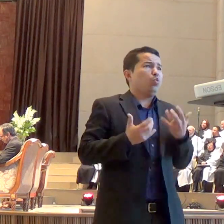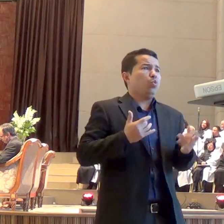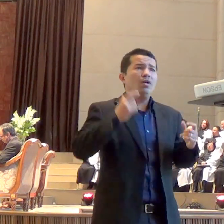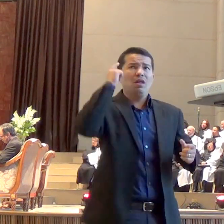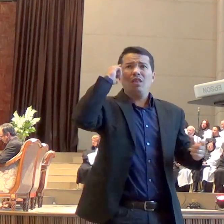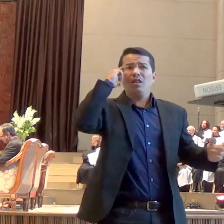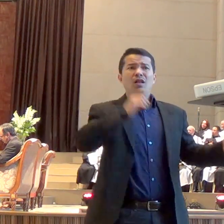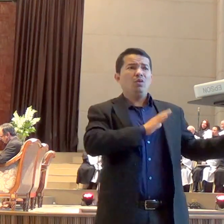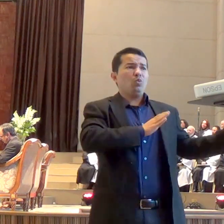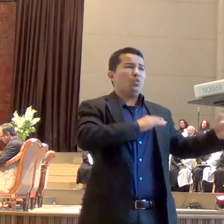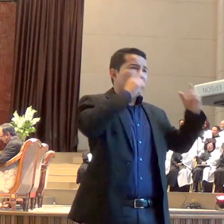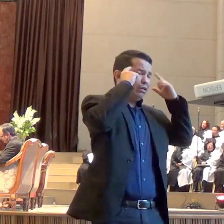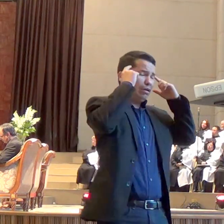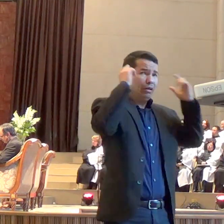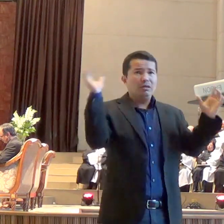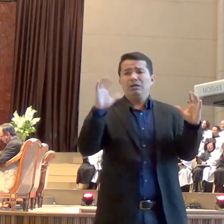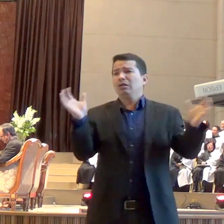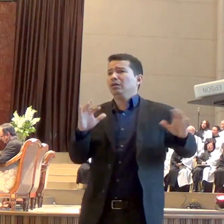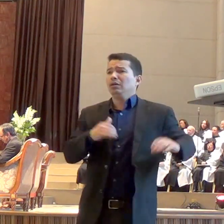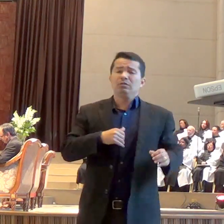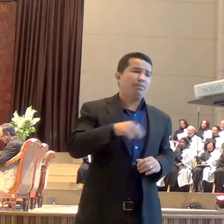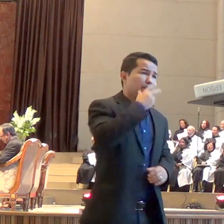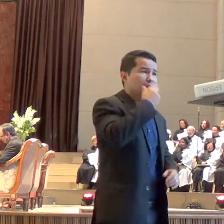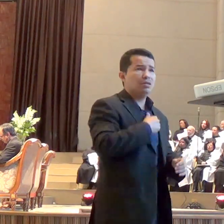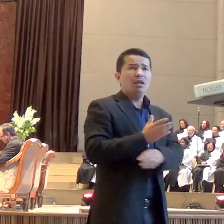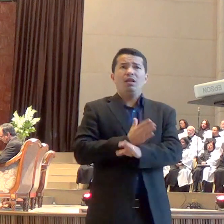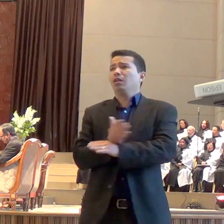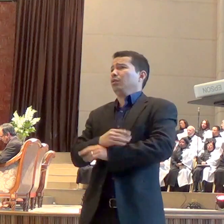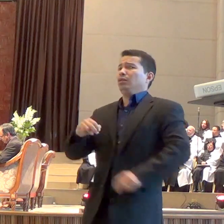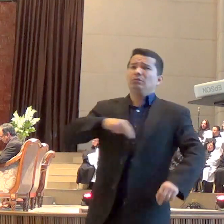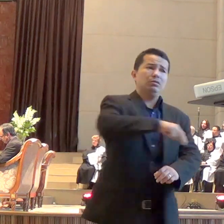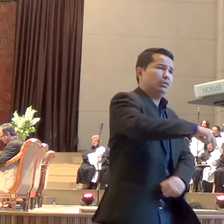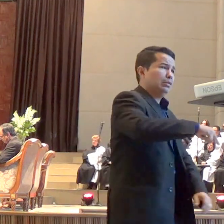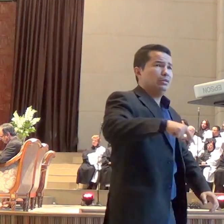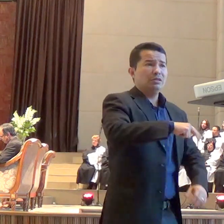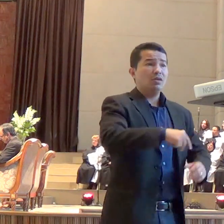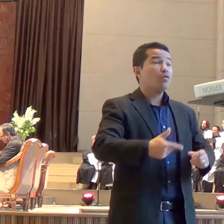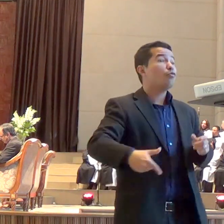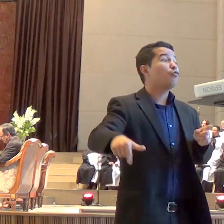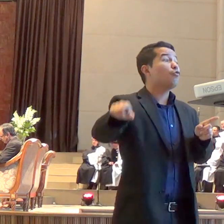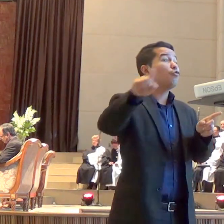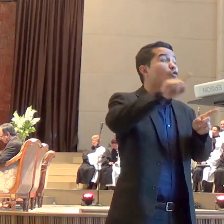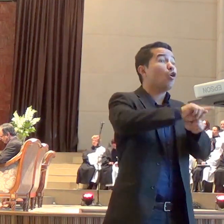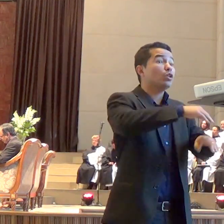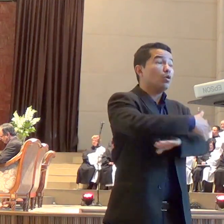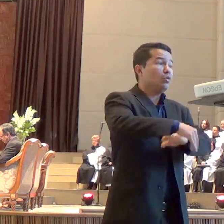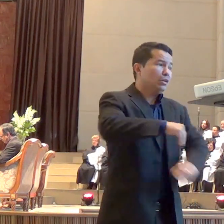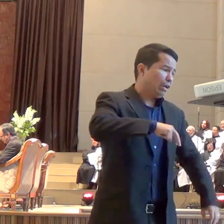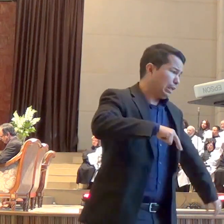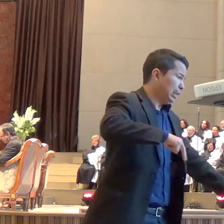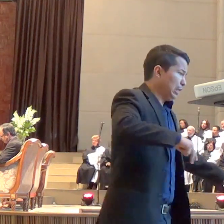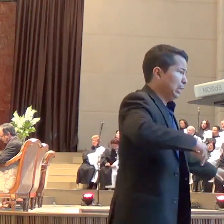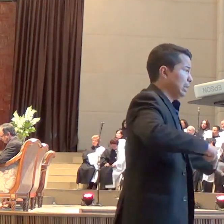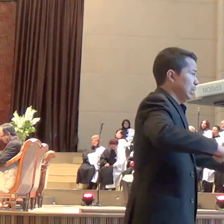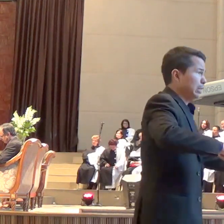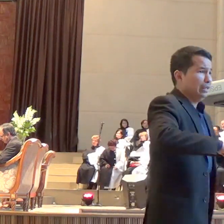coração. Então começou a andar por um lado, andar por outro, refazer o caminho para ver se ela podia achar aquele